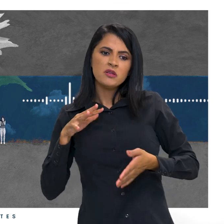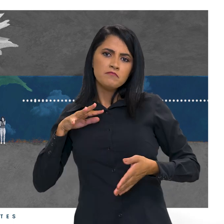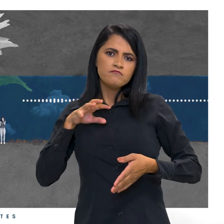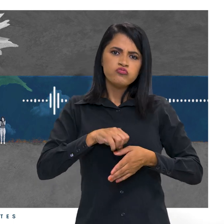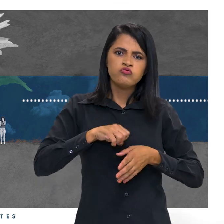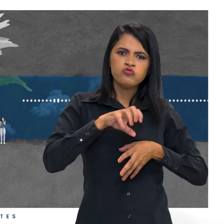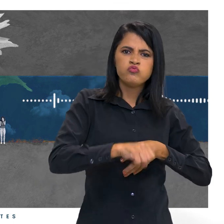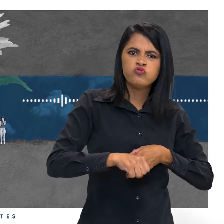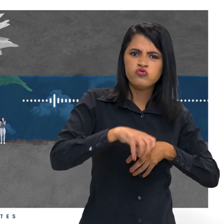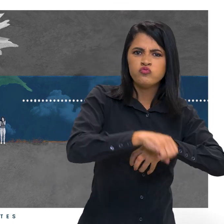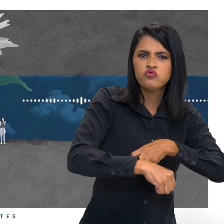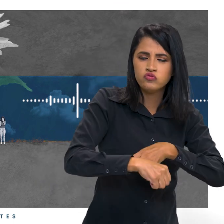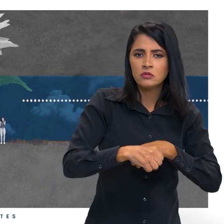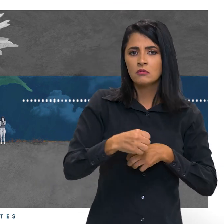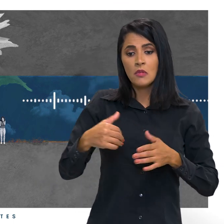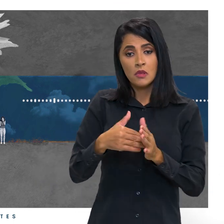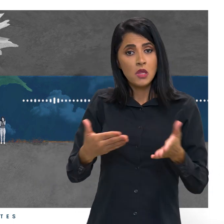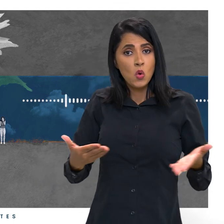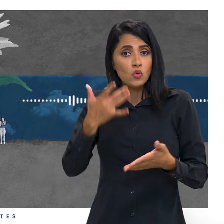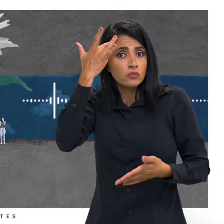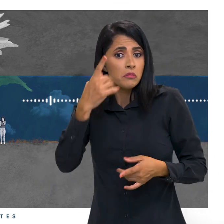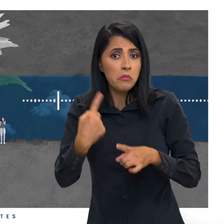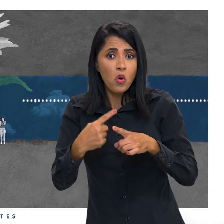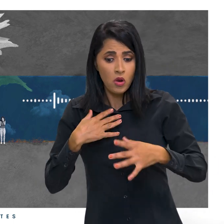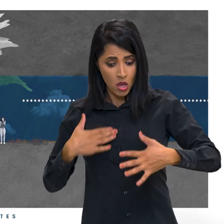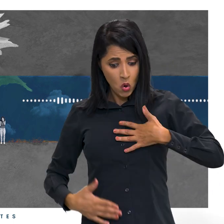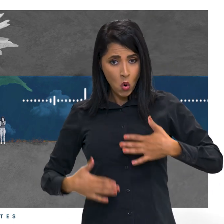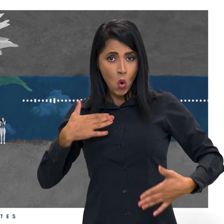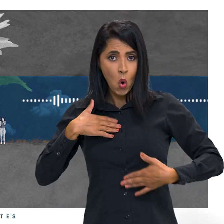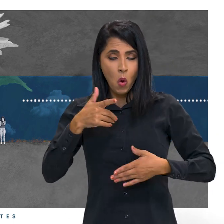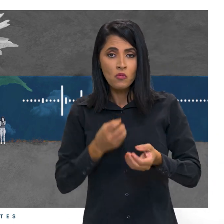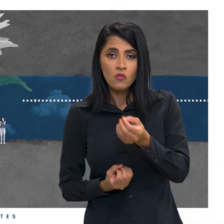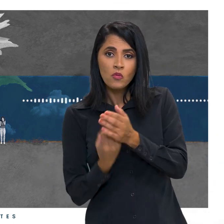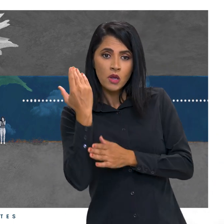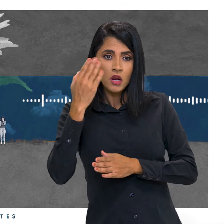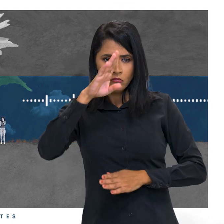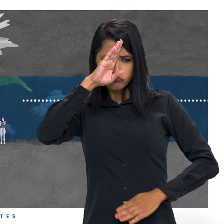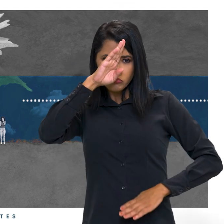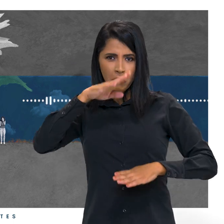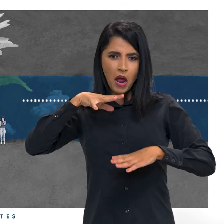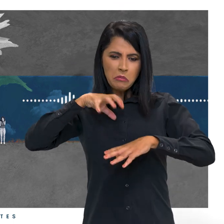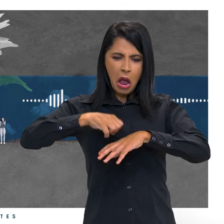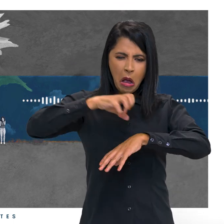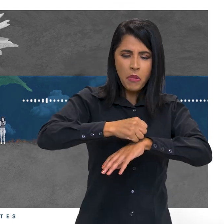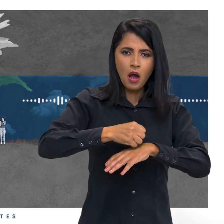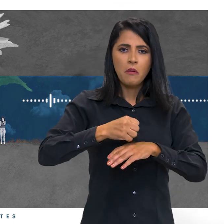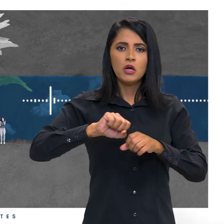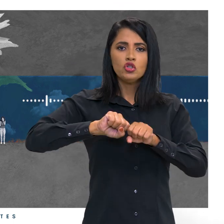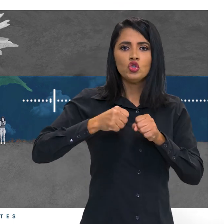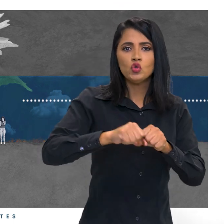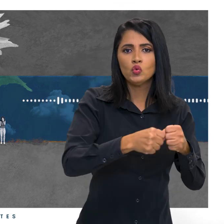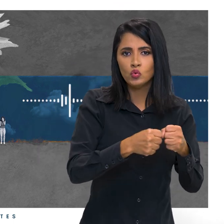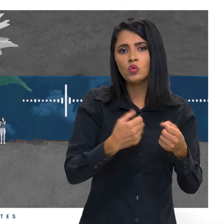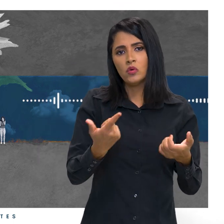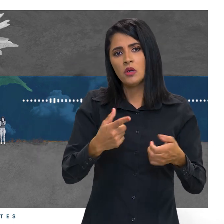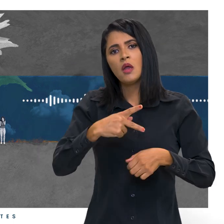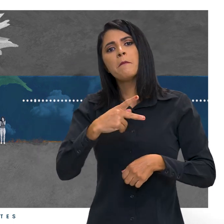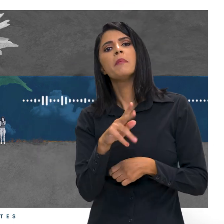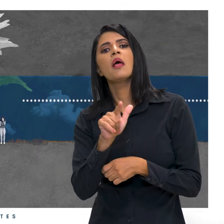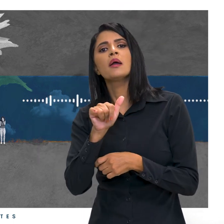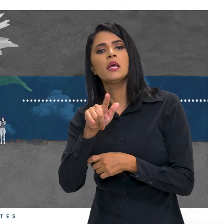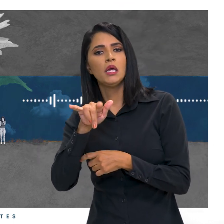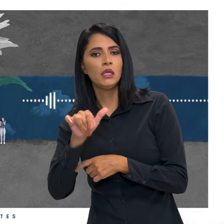Até hoje, não se sabe por que o corpo cria esses soldadinhos para destruir as plaquetas. Mas, como toda doença autoimune, a